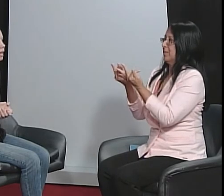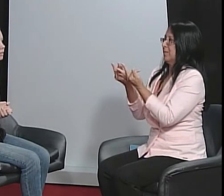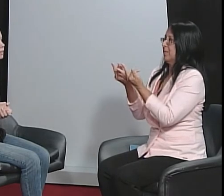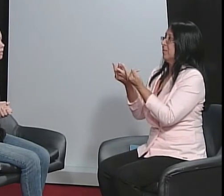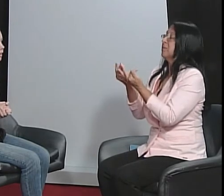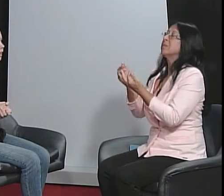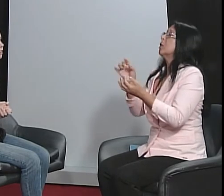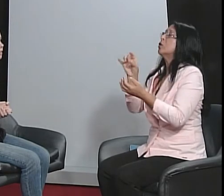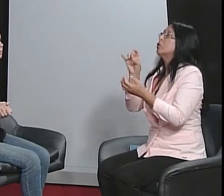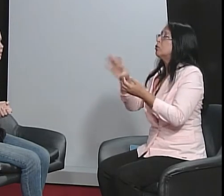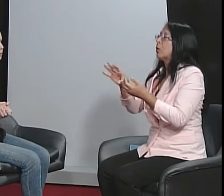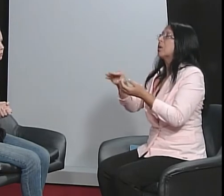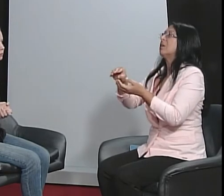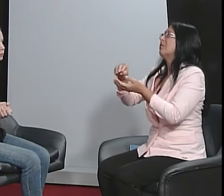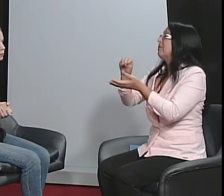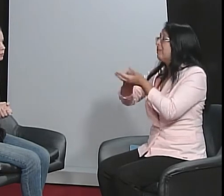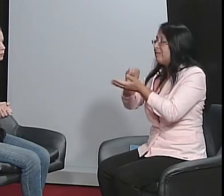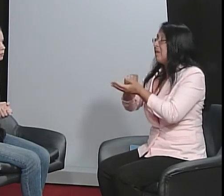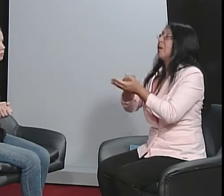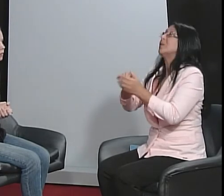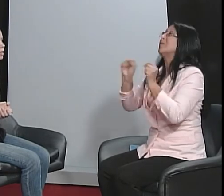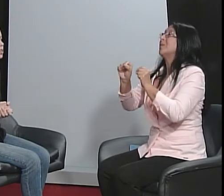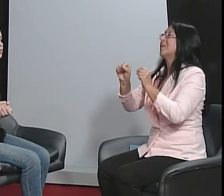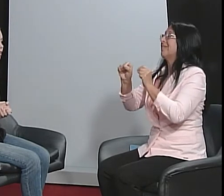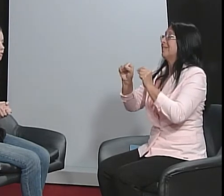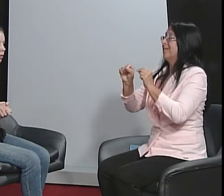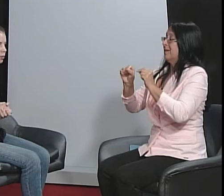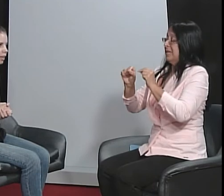atender a família. Só que falta o quê?